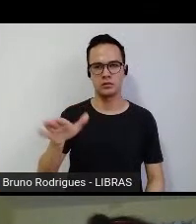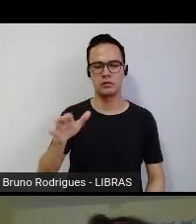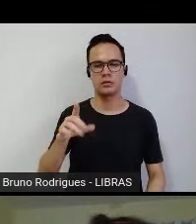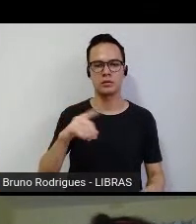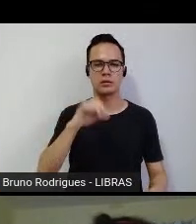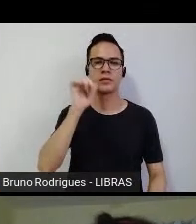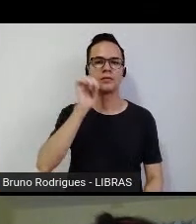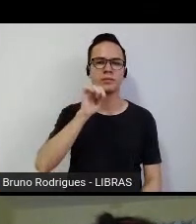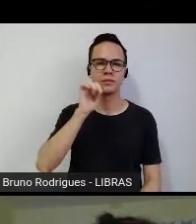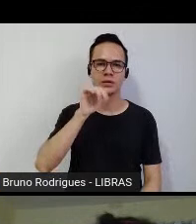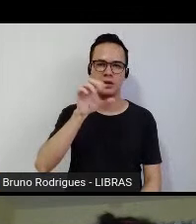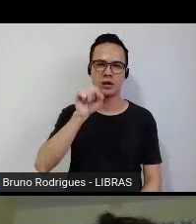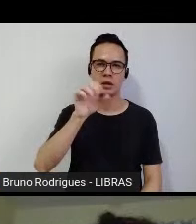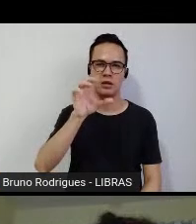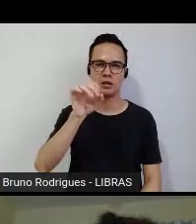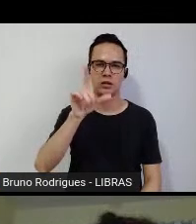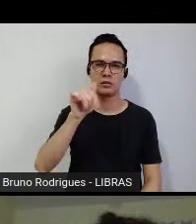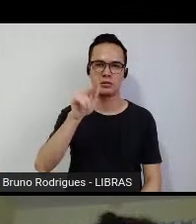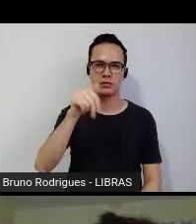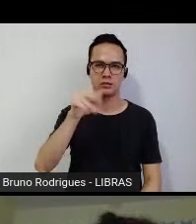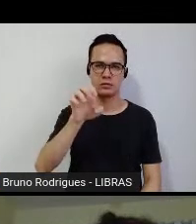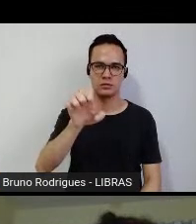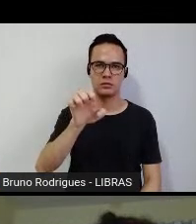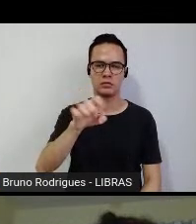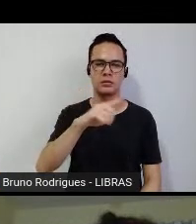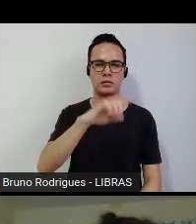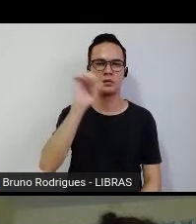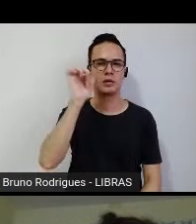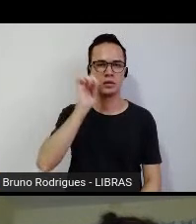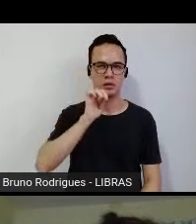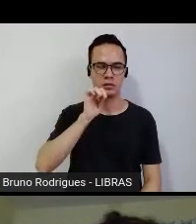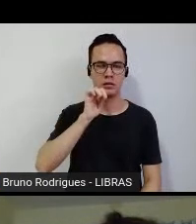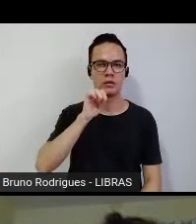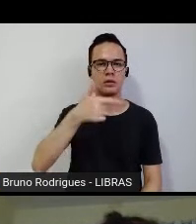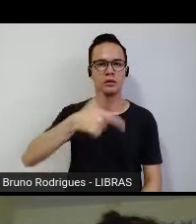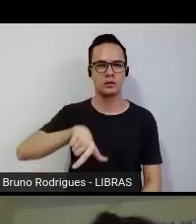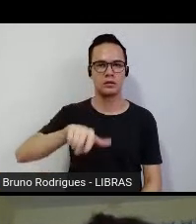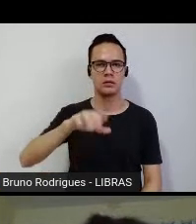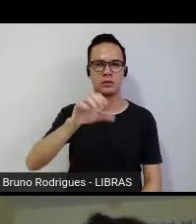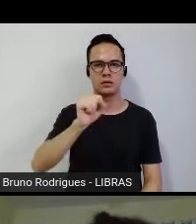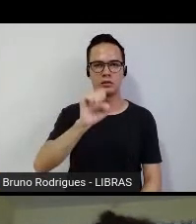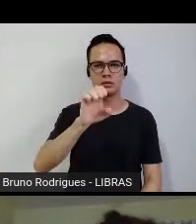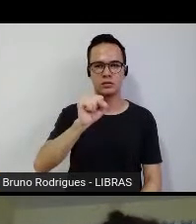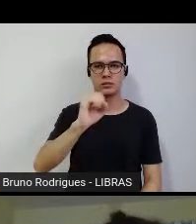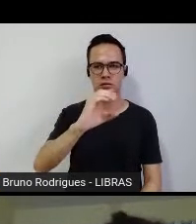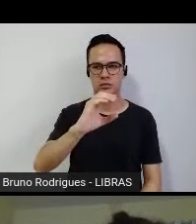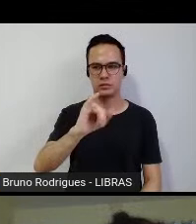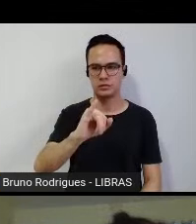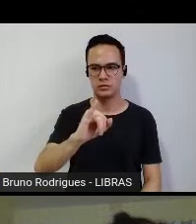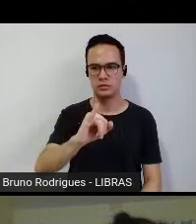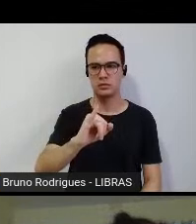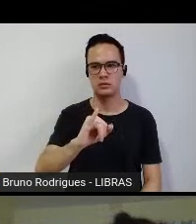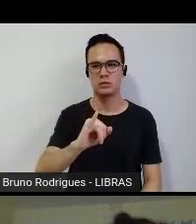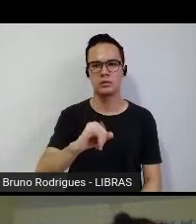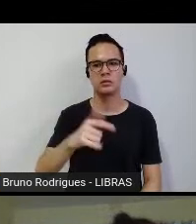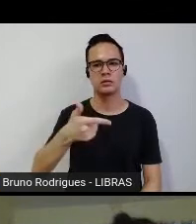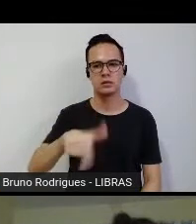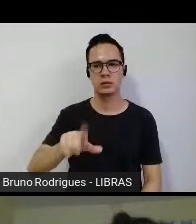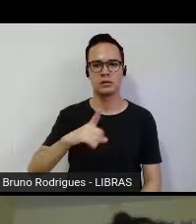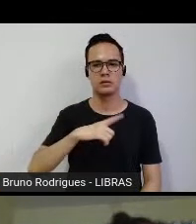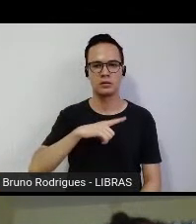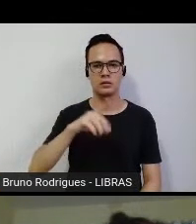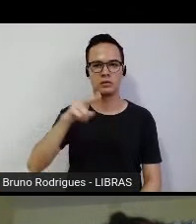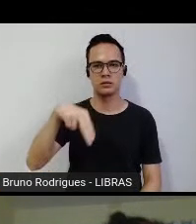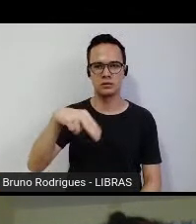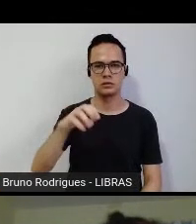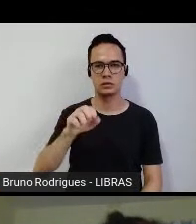que foi, chegou a jogar na seleção, a Solange Bastos, aqui a Cici, de novo, e aqui a gente tem a Neuma,